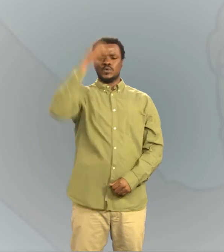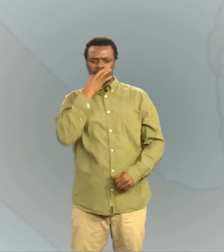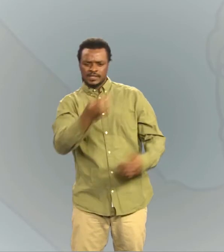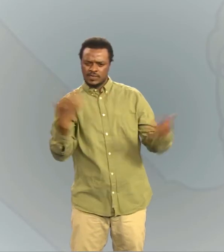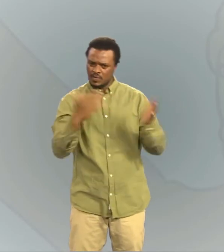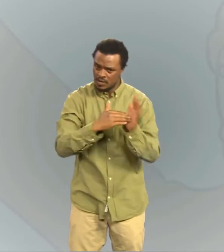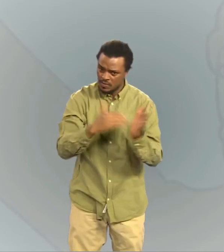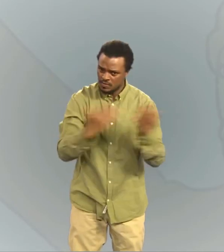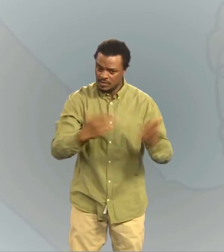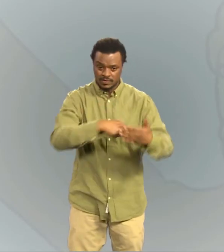Et Dieu redit à Noé